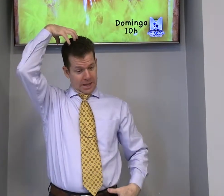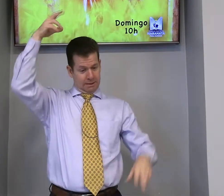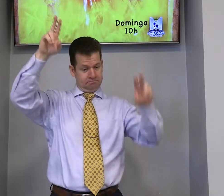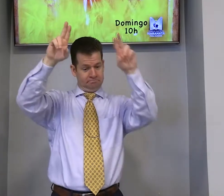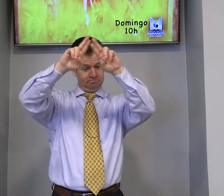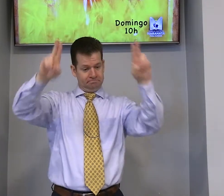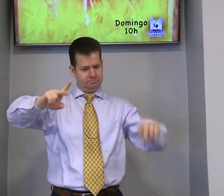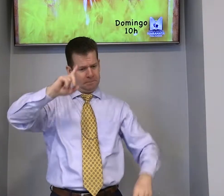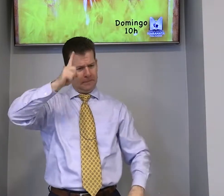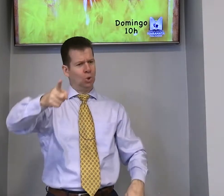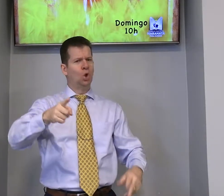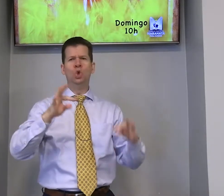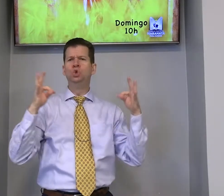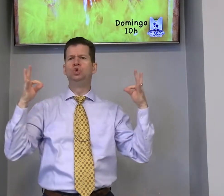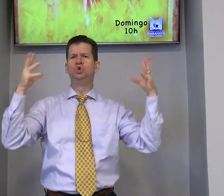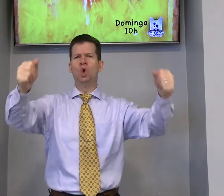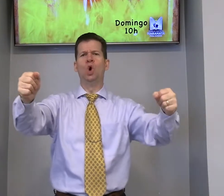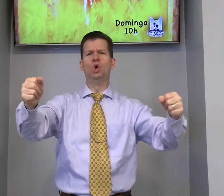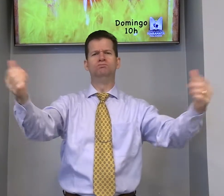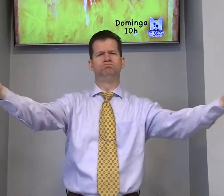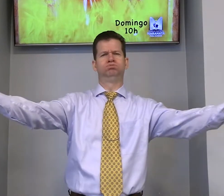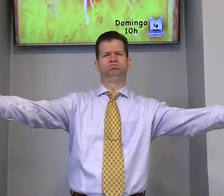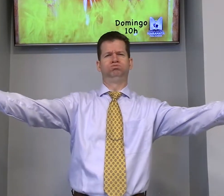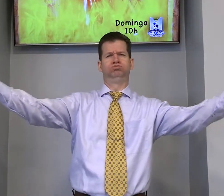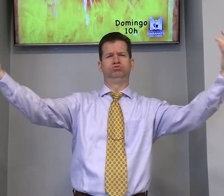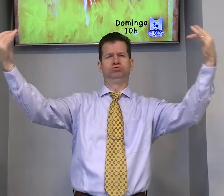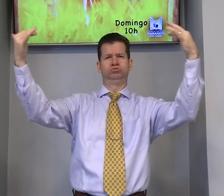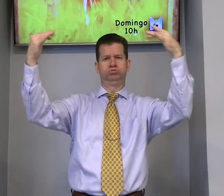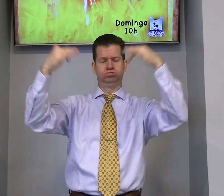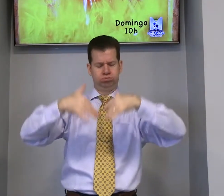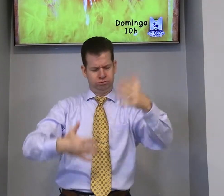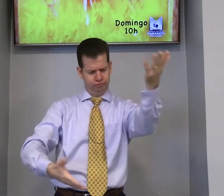Então, o rei Abednego do Zonosor mandou todo mundo